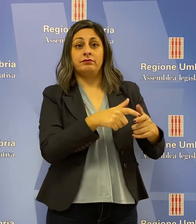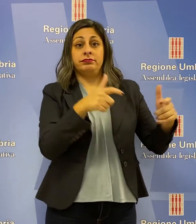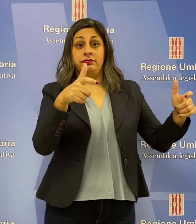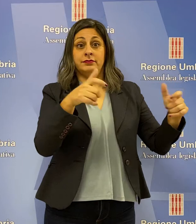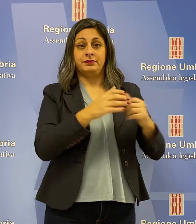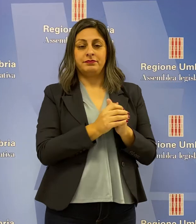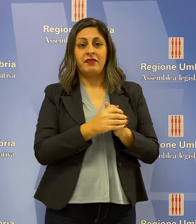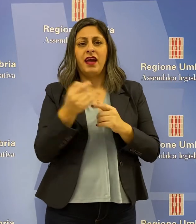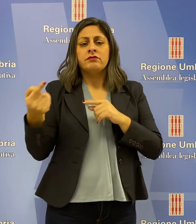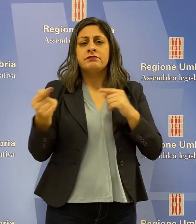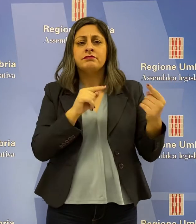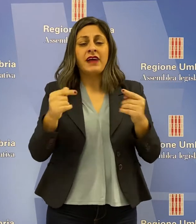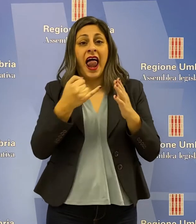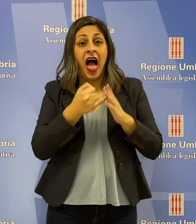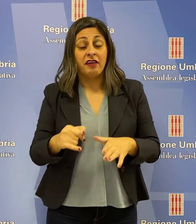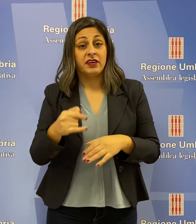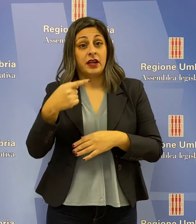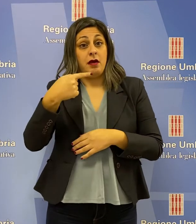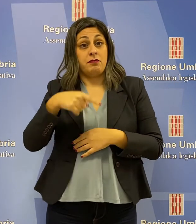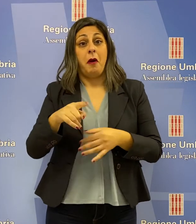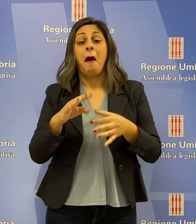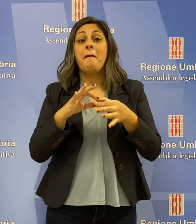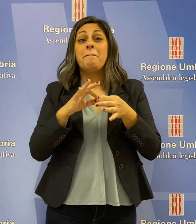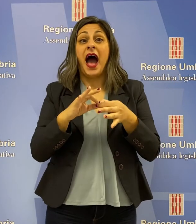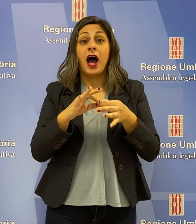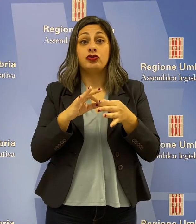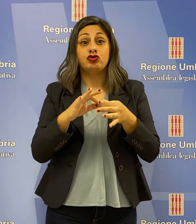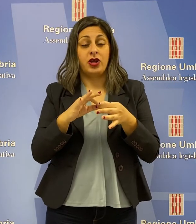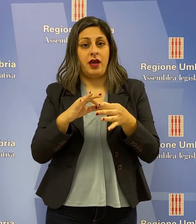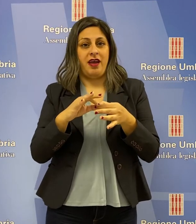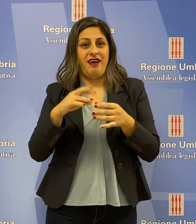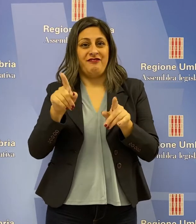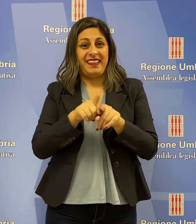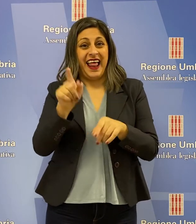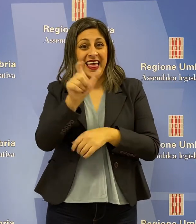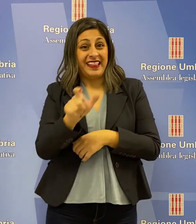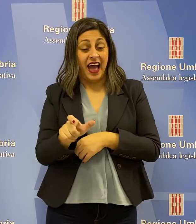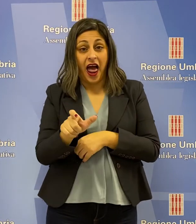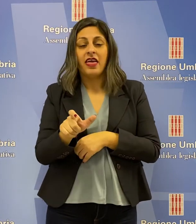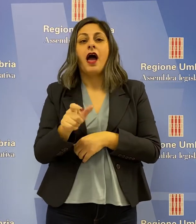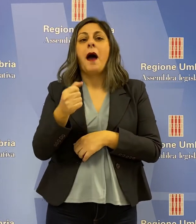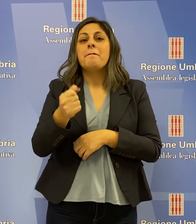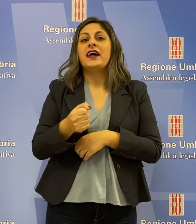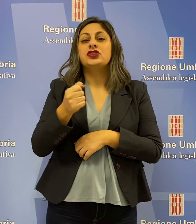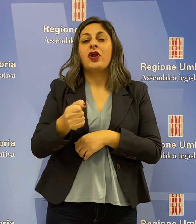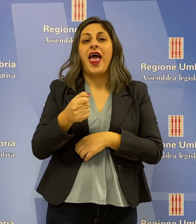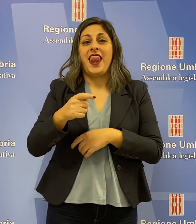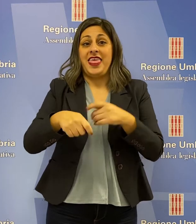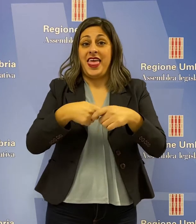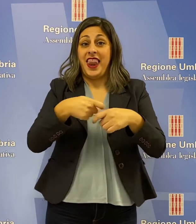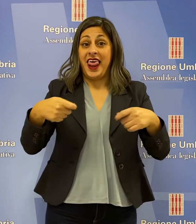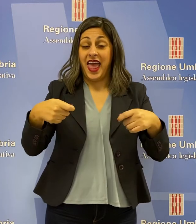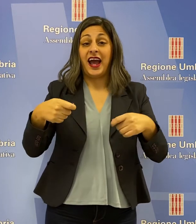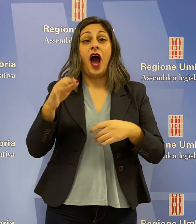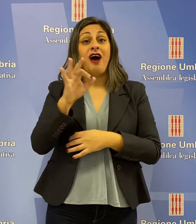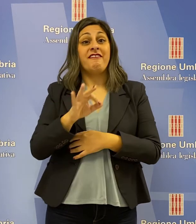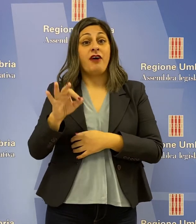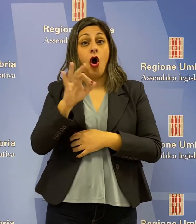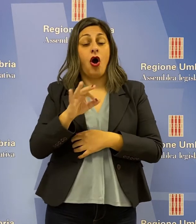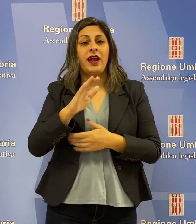intervenuti i consiglieri Eleonora Paggio e di Fratelli d'Italia, Stefano Pastorelli della Lega, Andrea Fora del Patto Civico per l'Umbria, Vincenzo